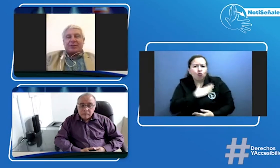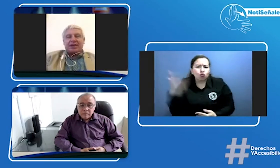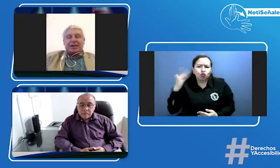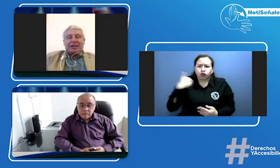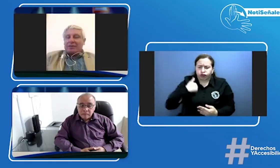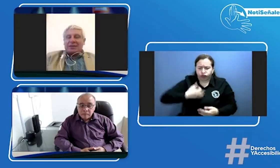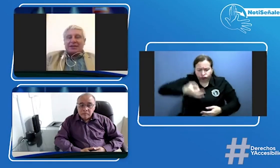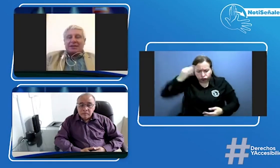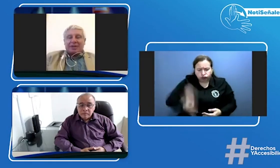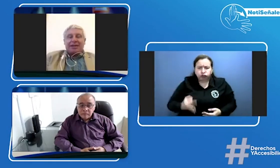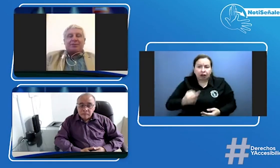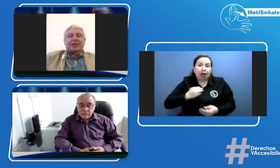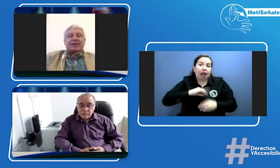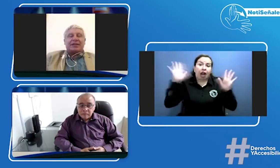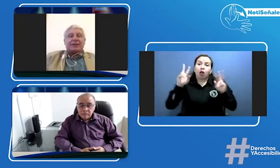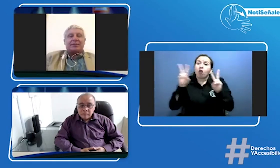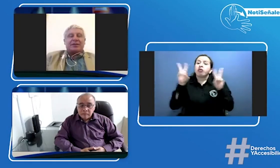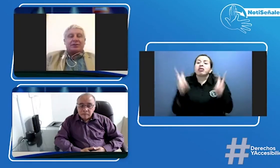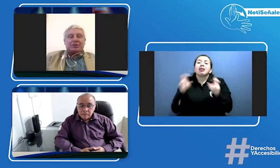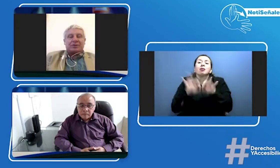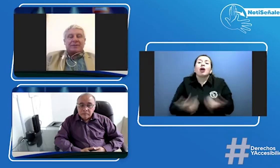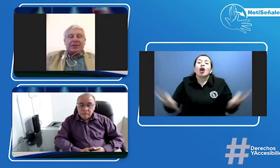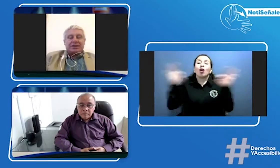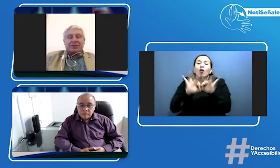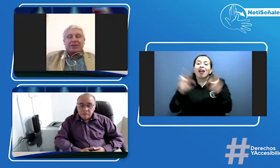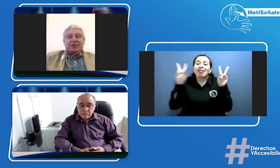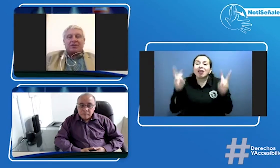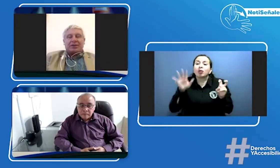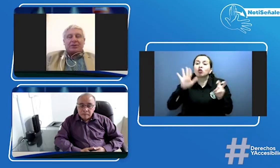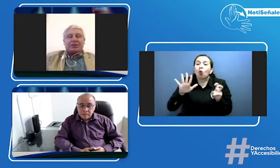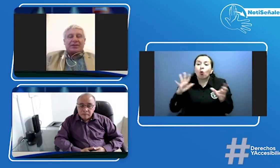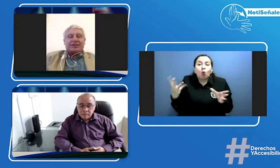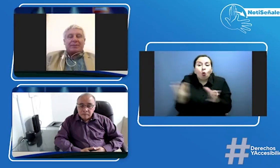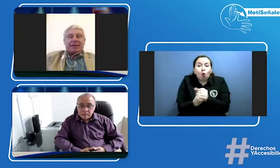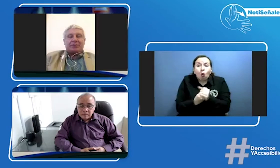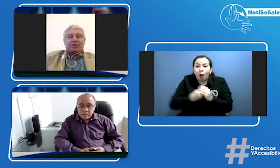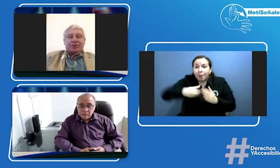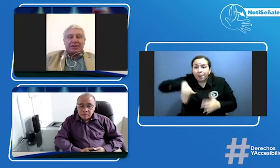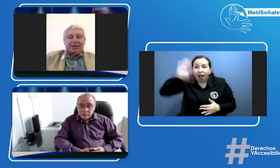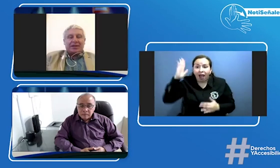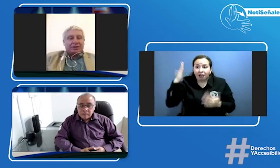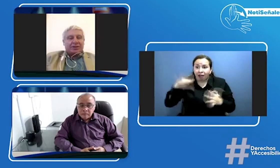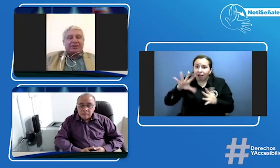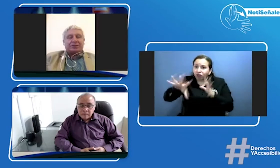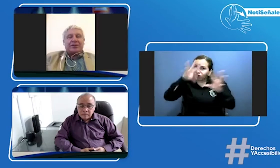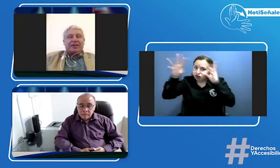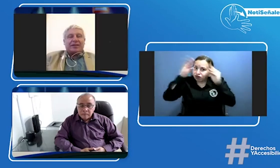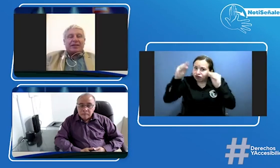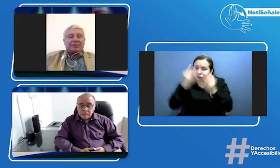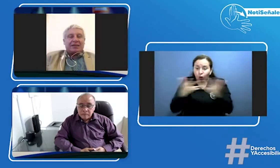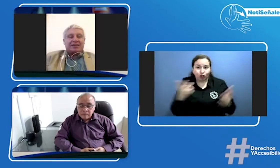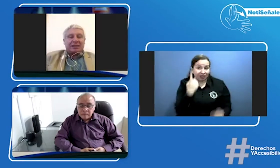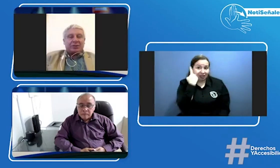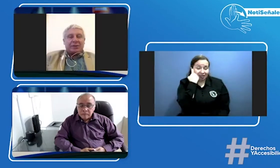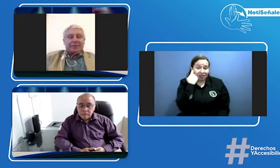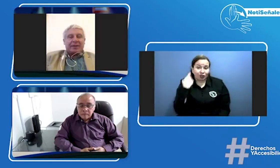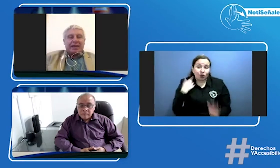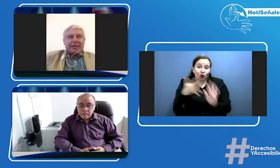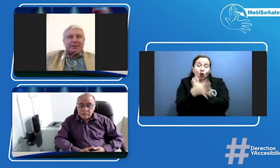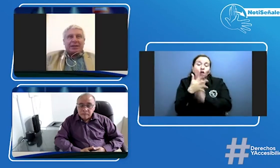que me parece que es bien importante el tema de inclusión y sobre todo cuando también se aprende mucho de ahí yo les contaba ayer de la experiencia que tuve hace por ahí